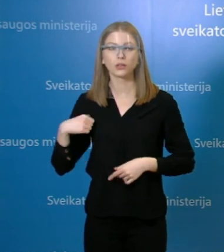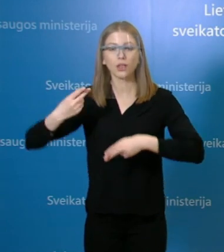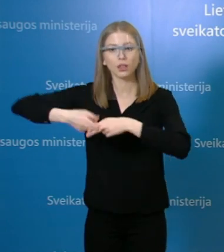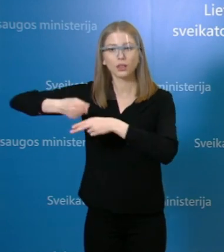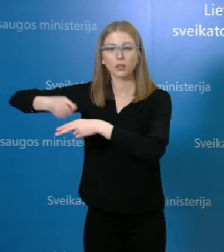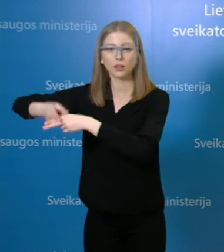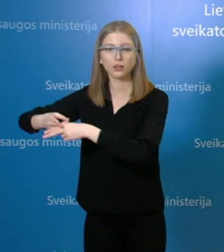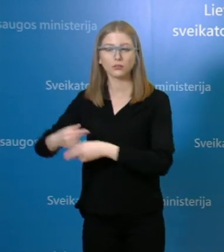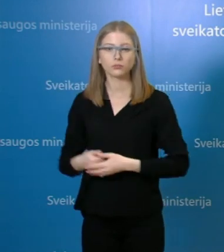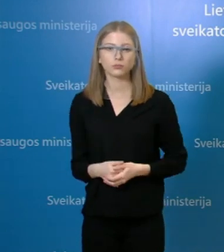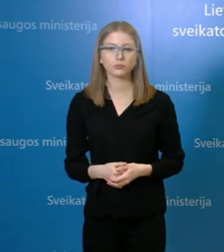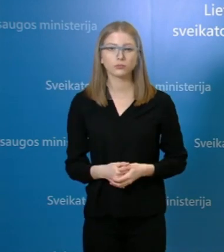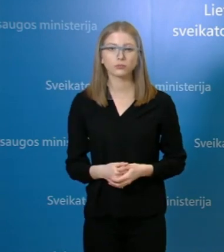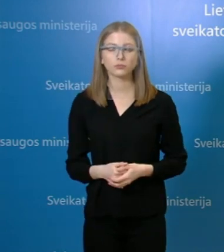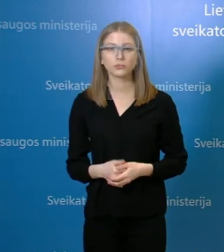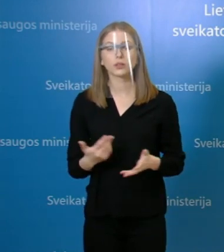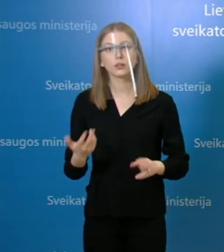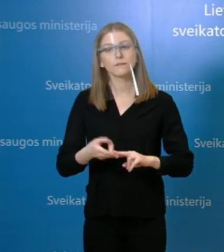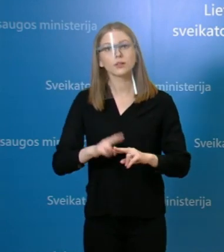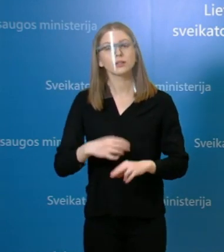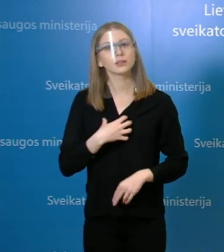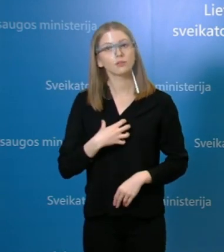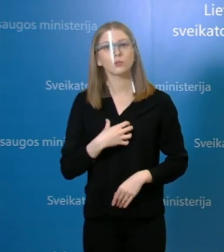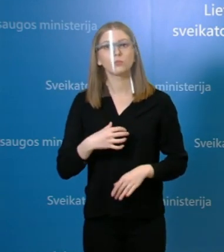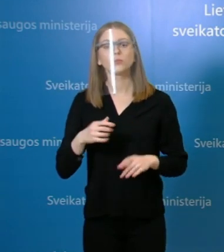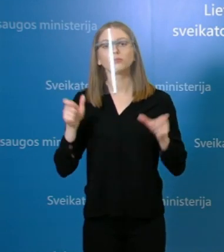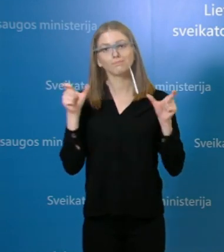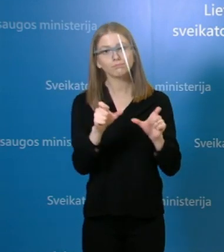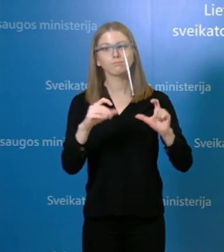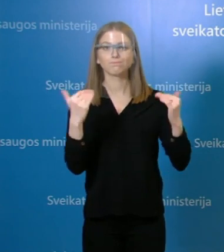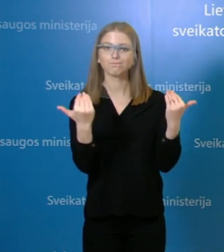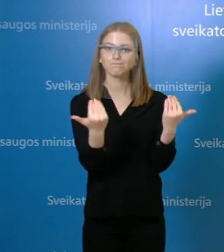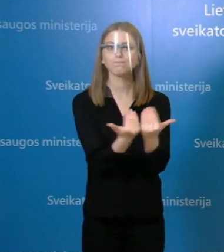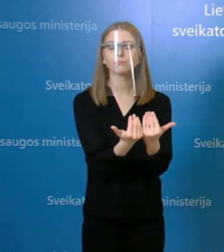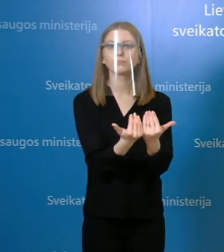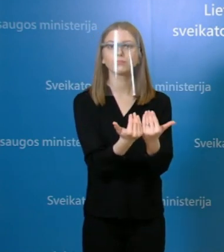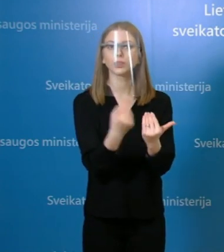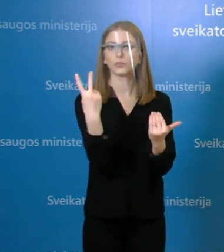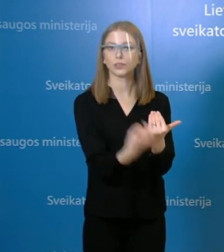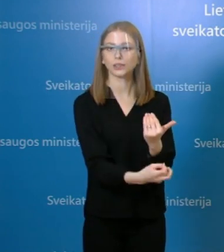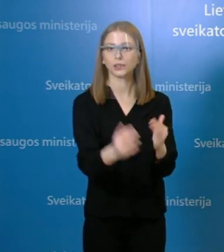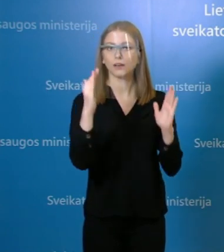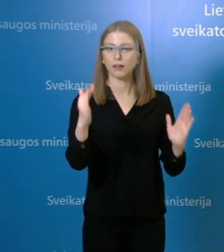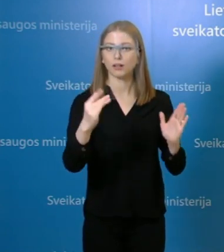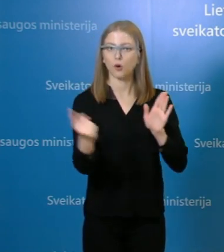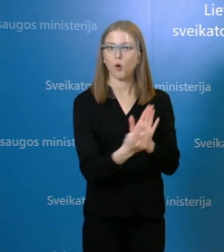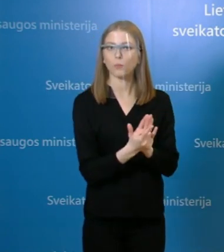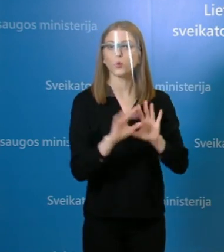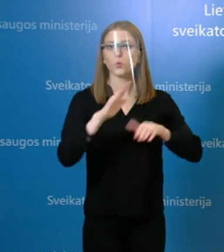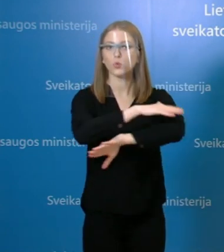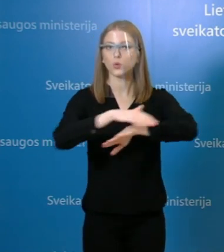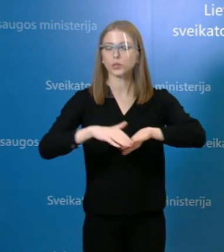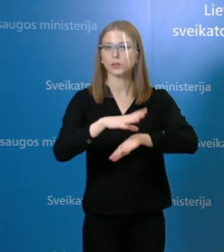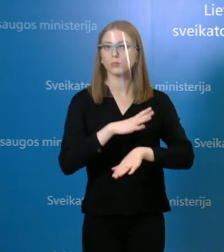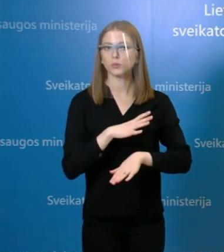svarbu laikytis nurodymų ir visiems asmenims grįžtantiems ir sursino yra privaloma izolacija, tik tai